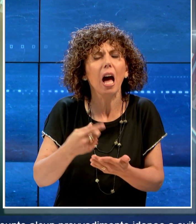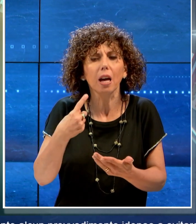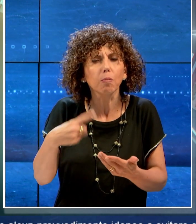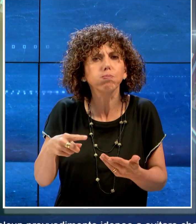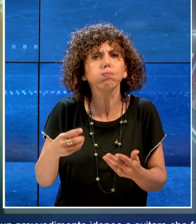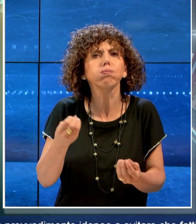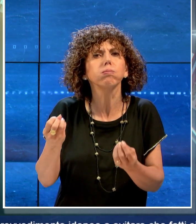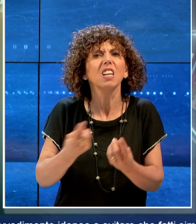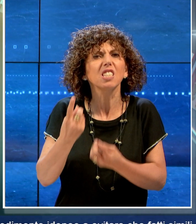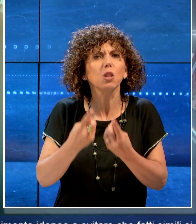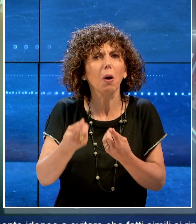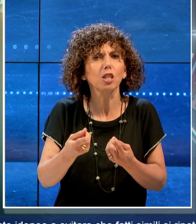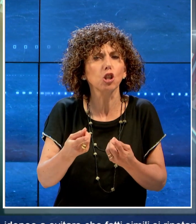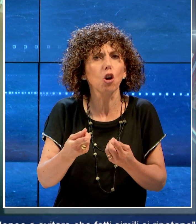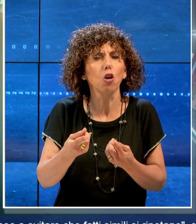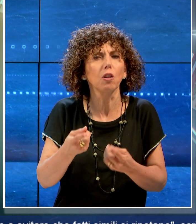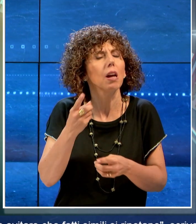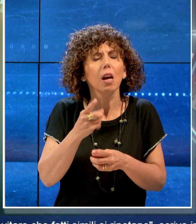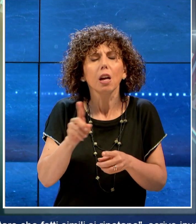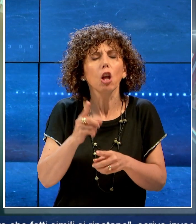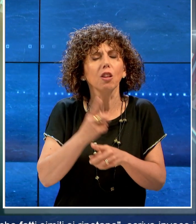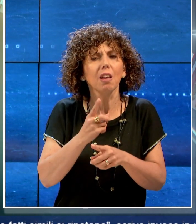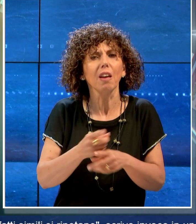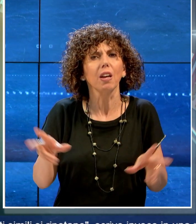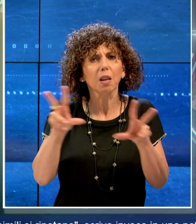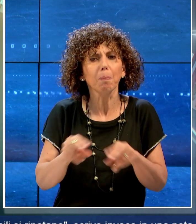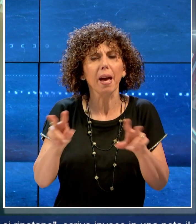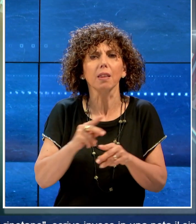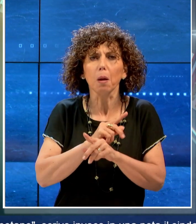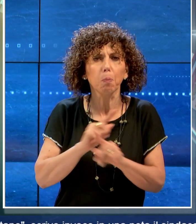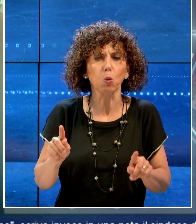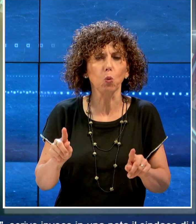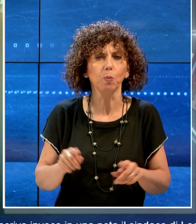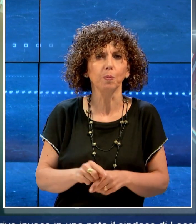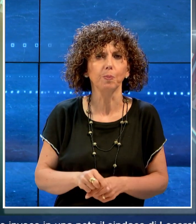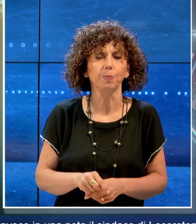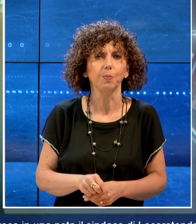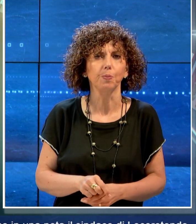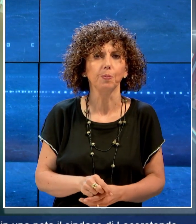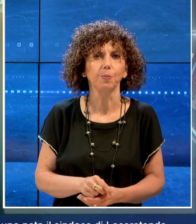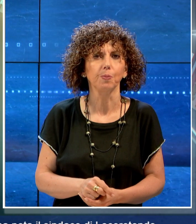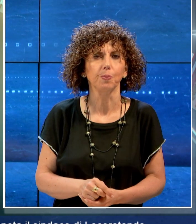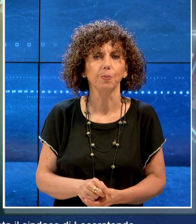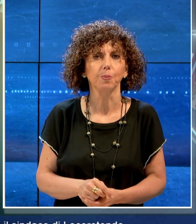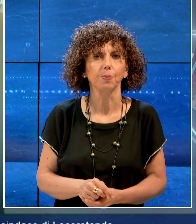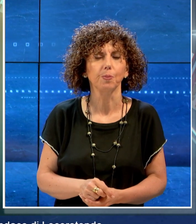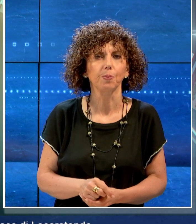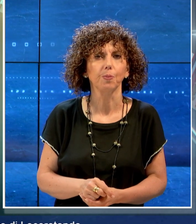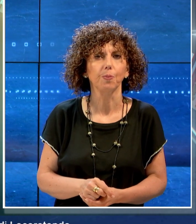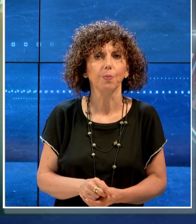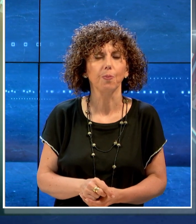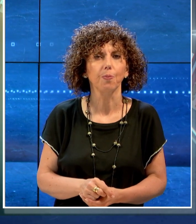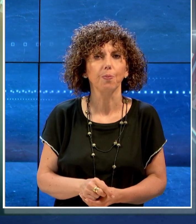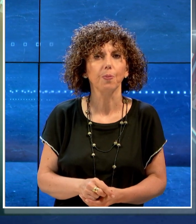simili si ripetano, scrive invece in una nota il sindaco di Locorotondo. Furto